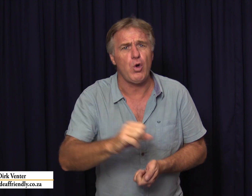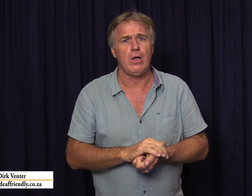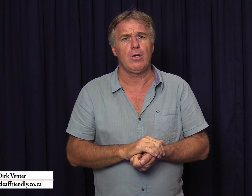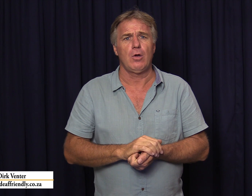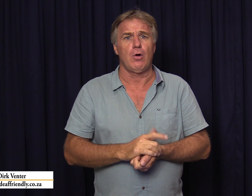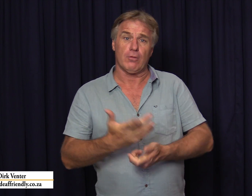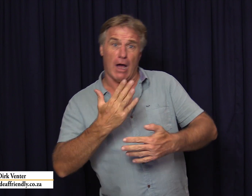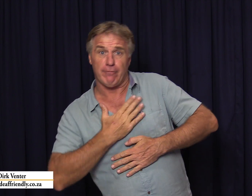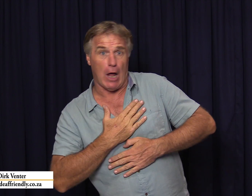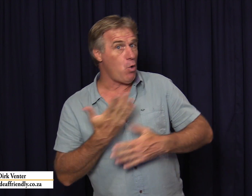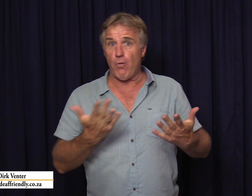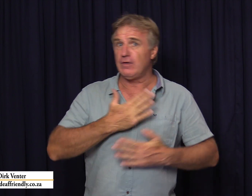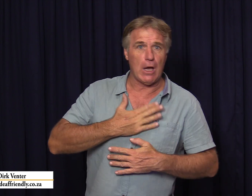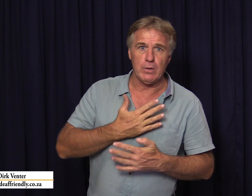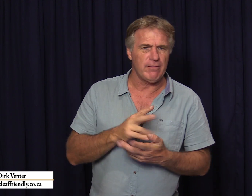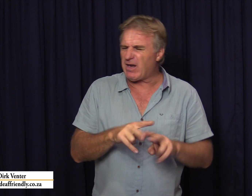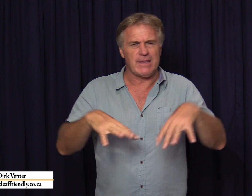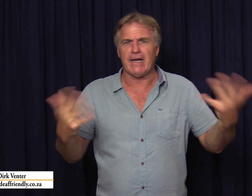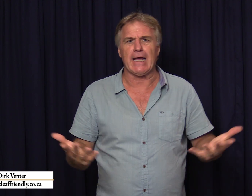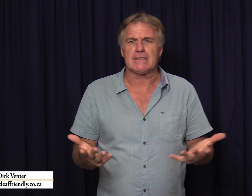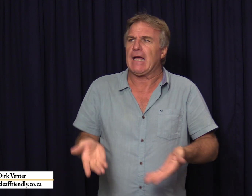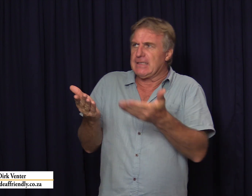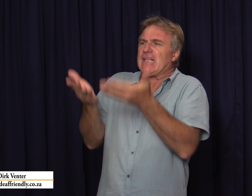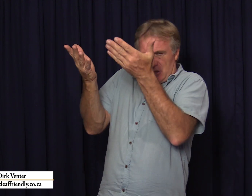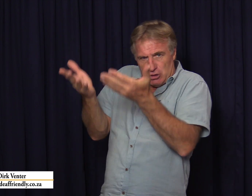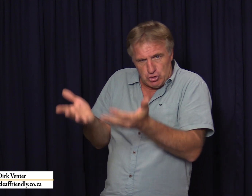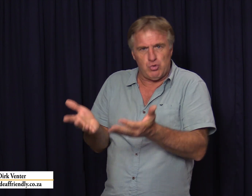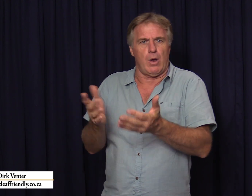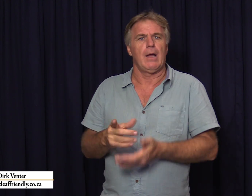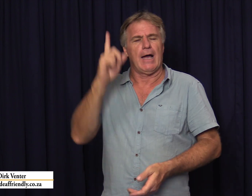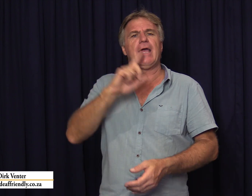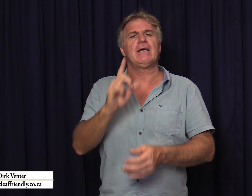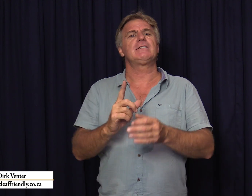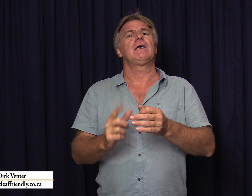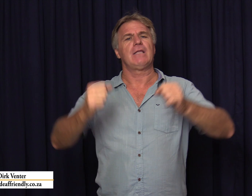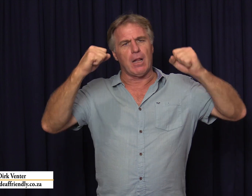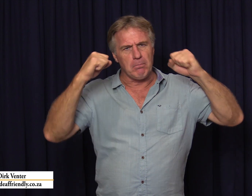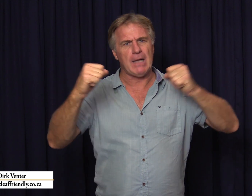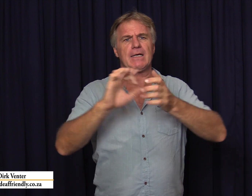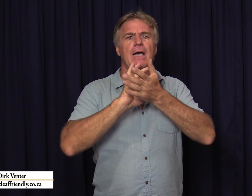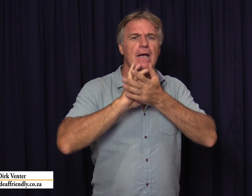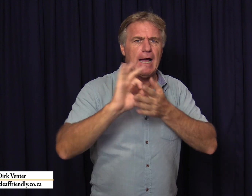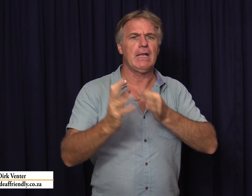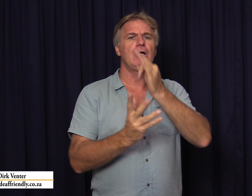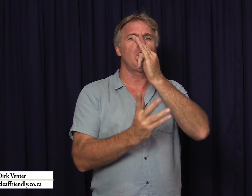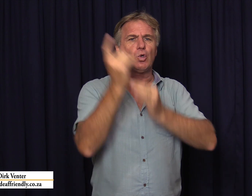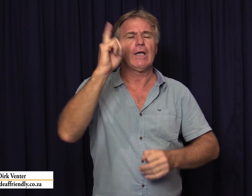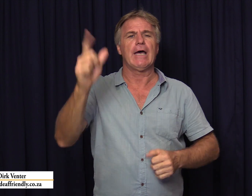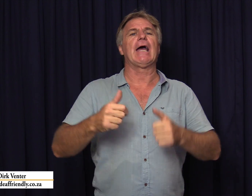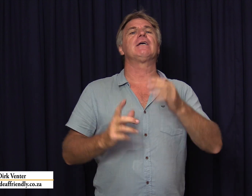daarvan hou of nie hou nie verander niks dit is so hy is die almachtige heilige God en hy is